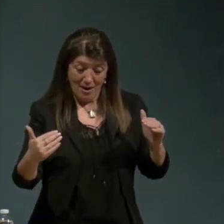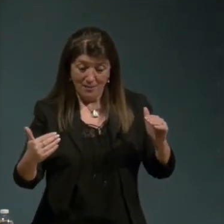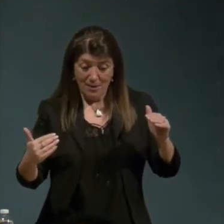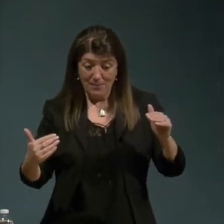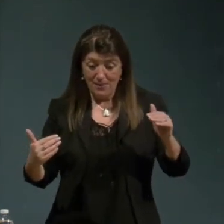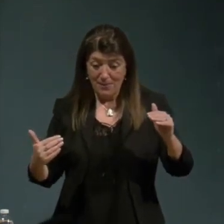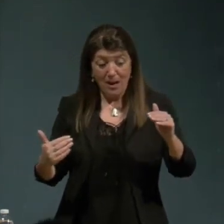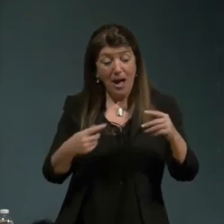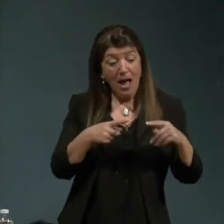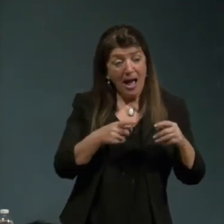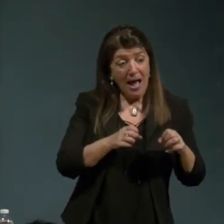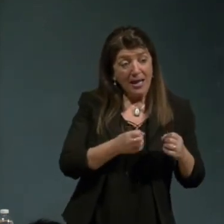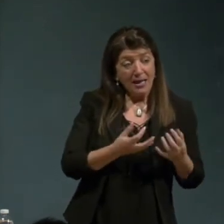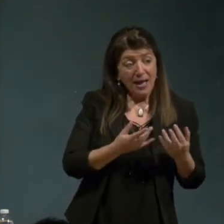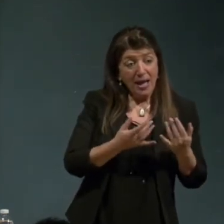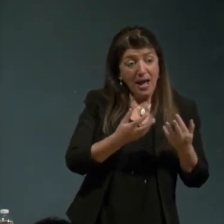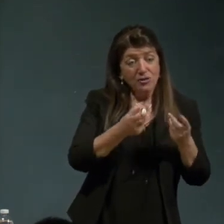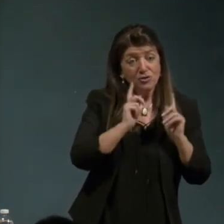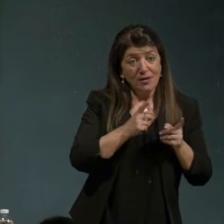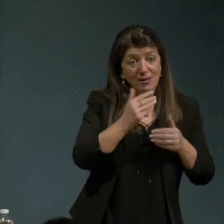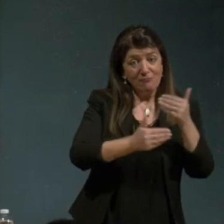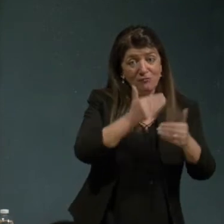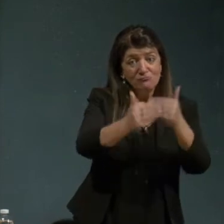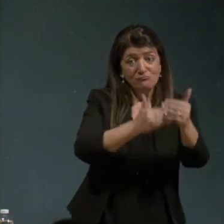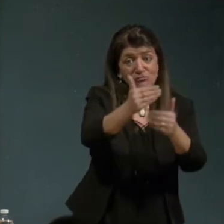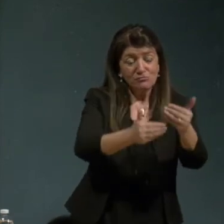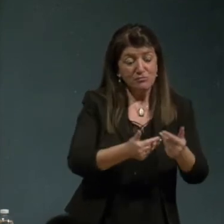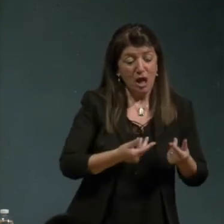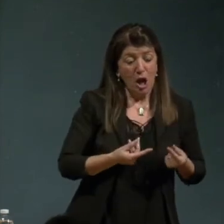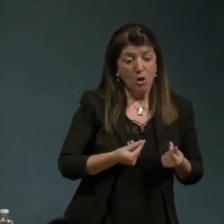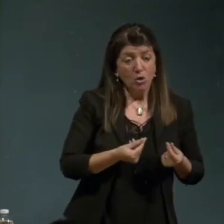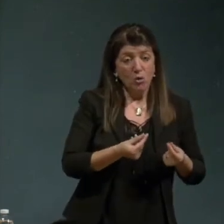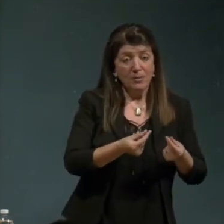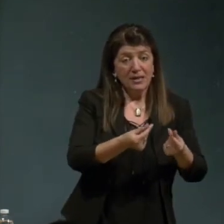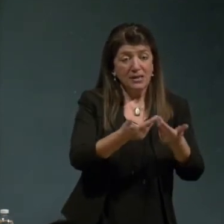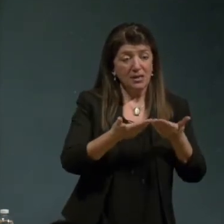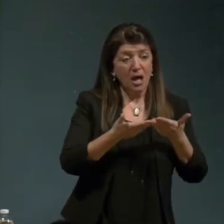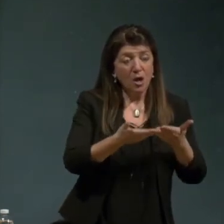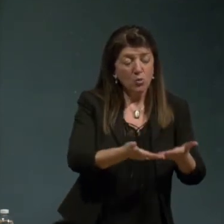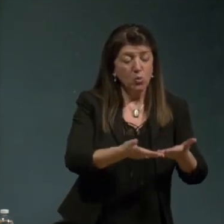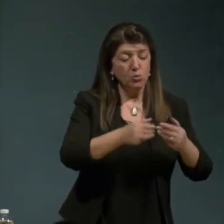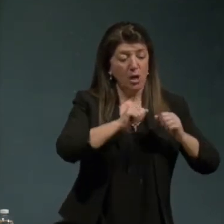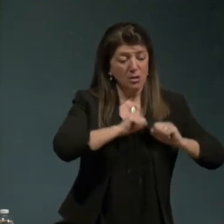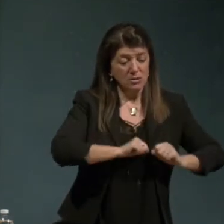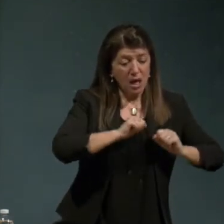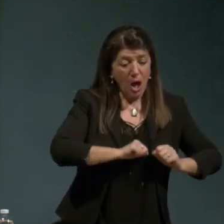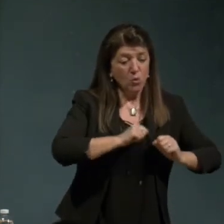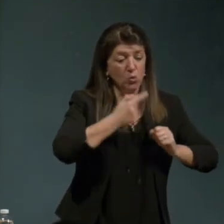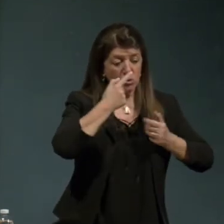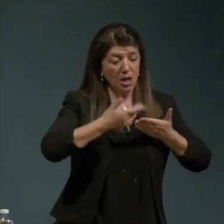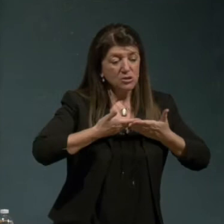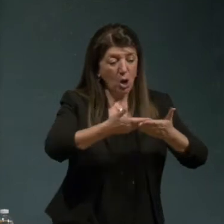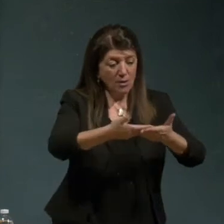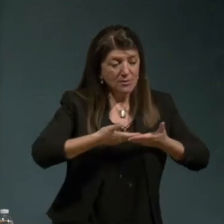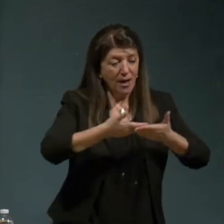la crescita diciamo tutta un'economia di aiuto di salute di solidarietà delle cose